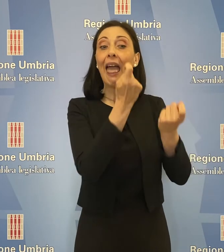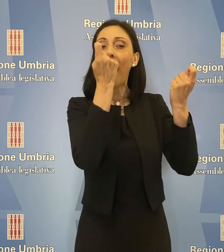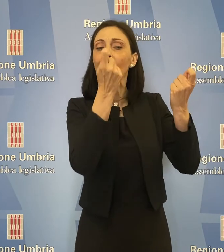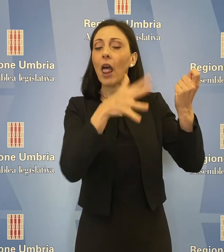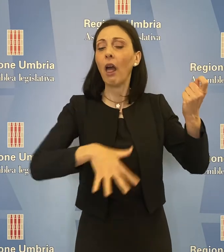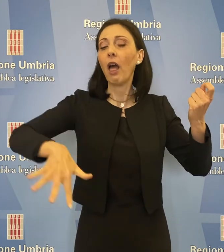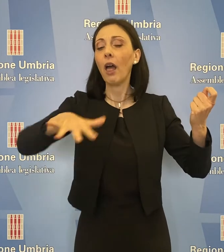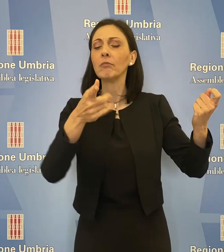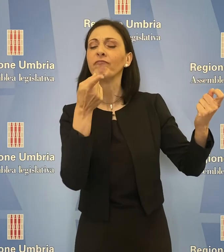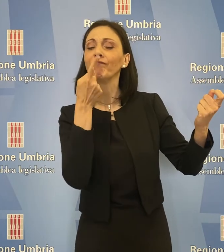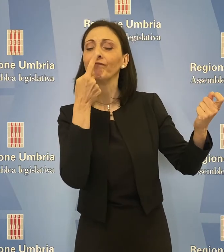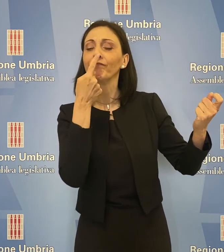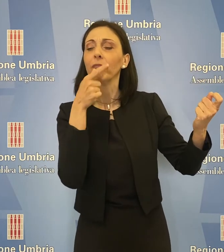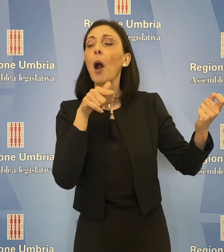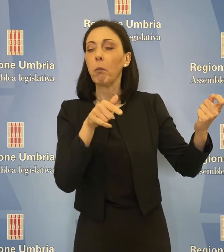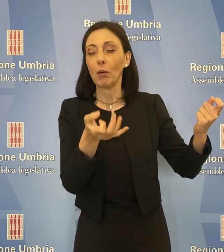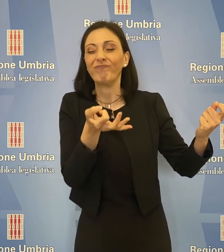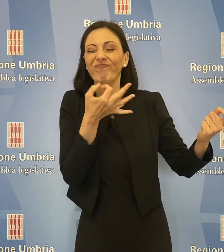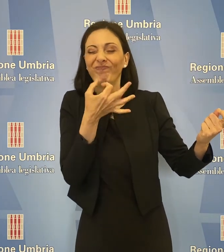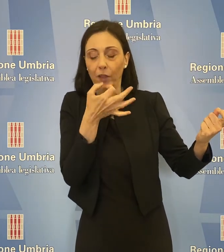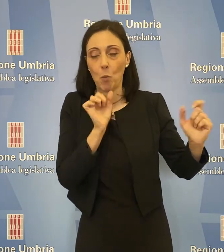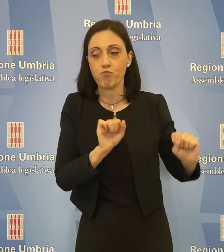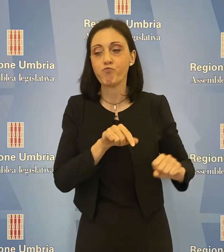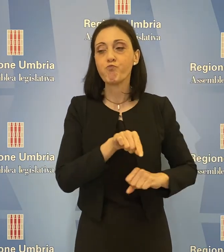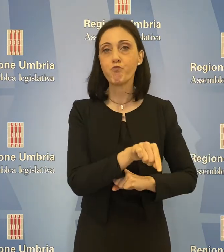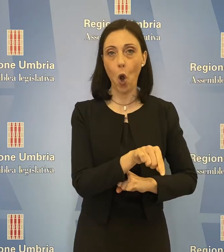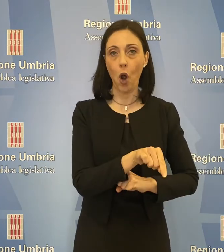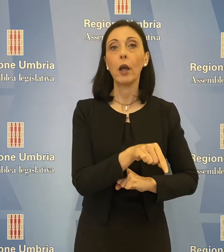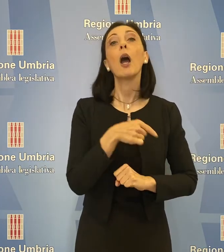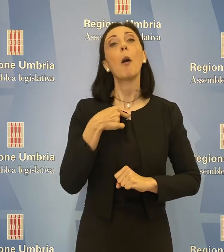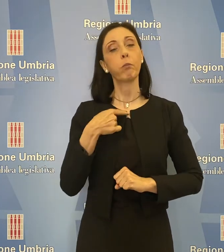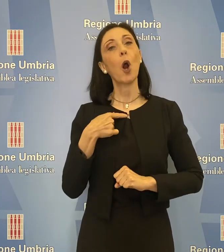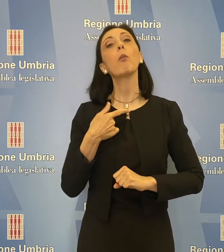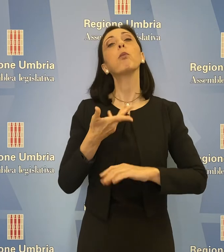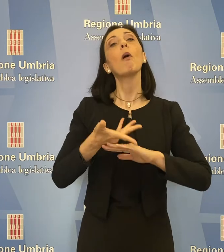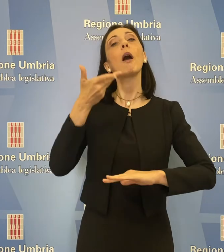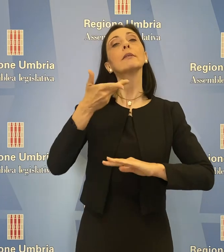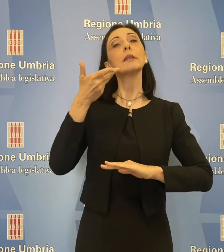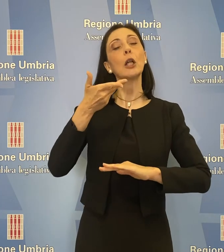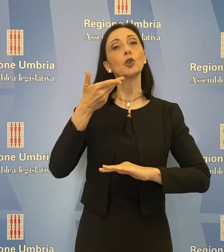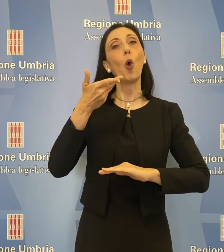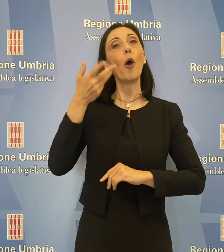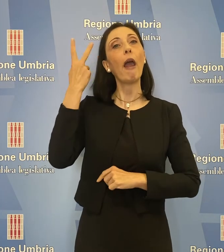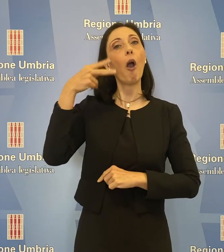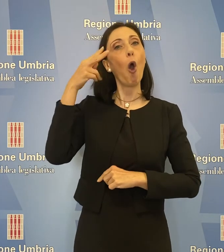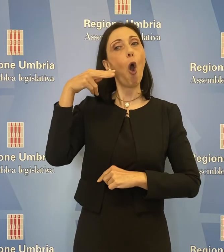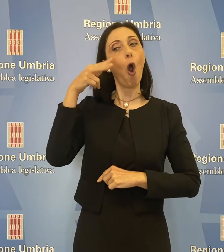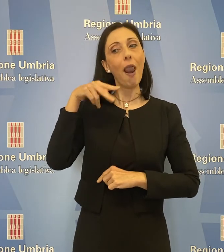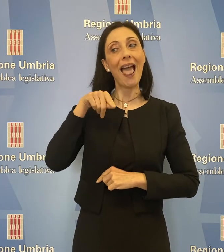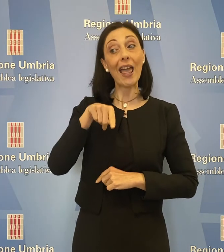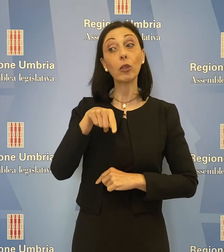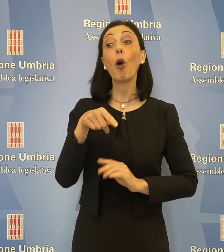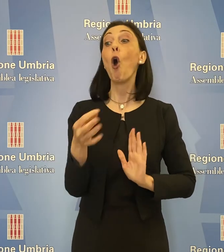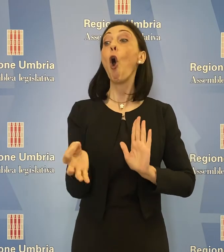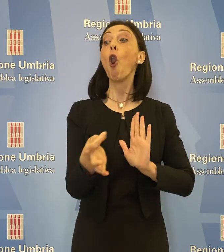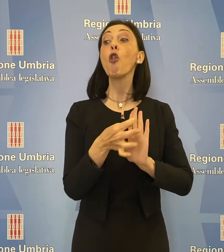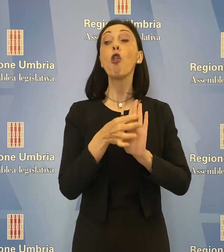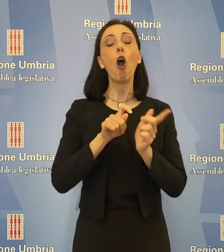prevede la diffusione di sostanze psicoattive. A giudizio dell'assessore Ecoletto, andrebbe modificata la norma che prevede l